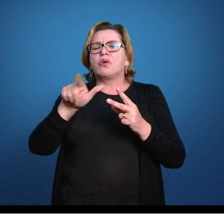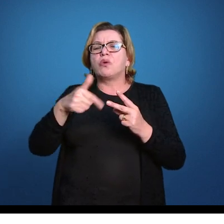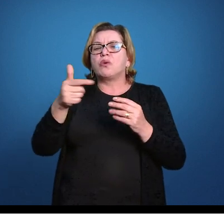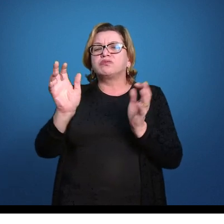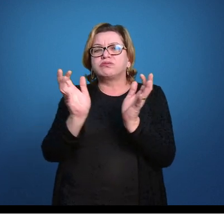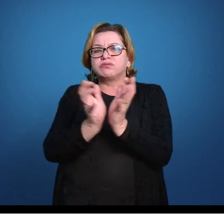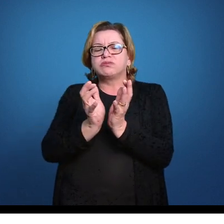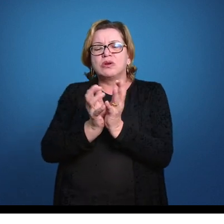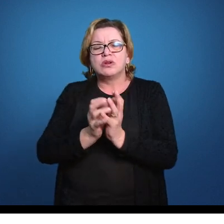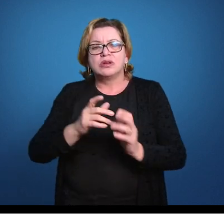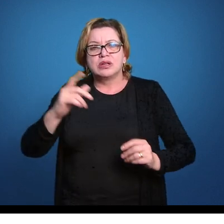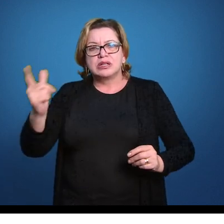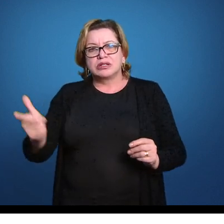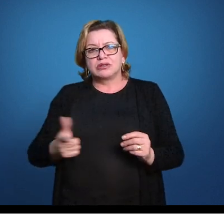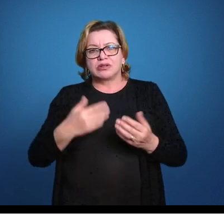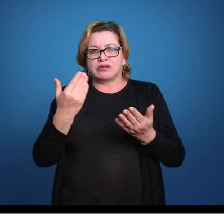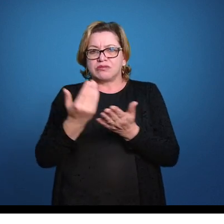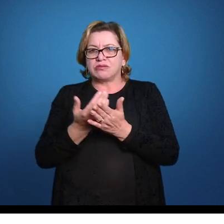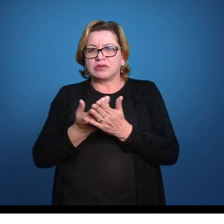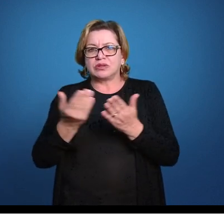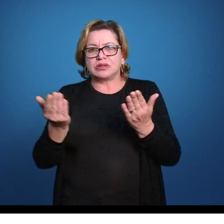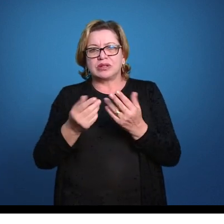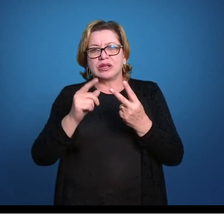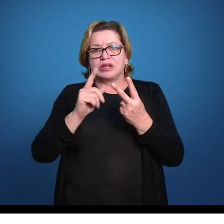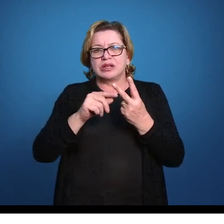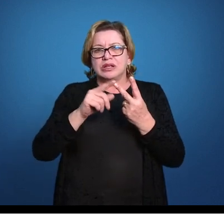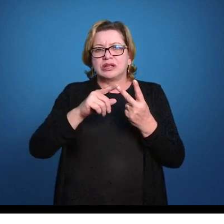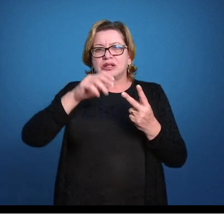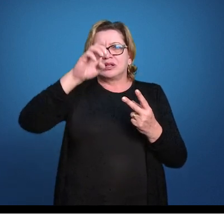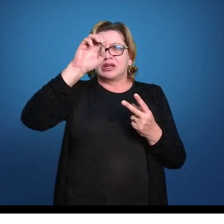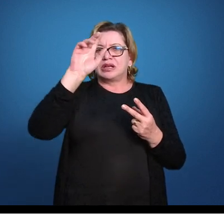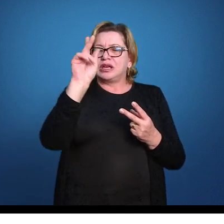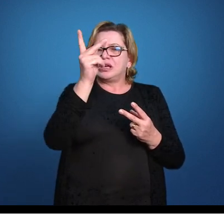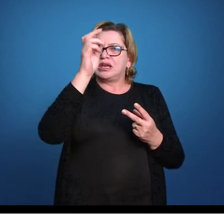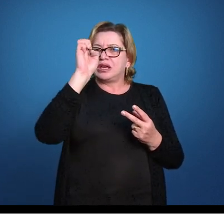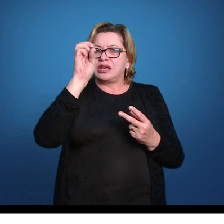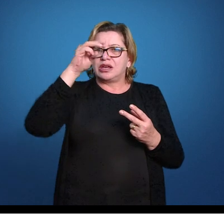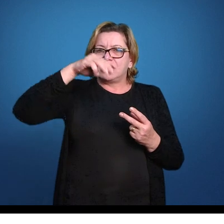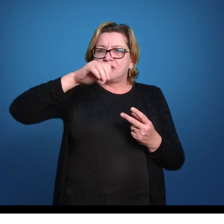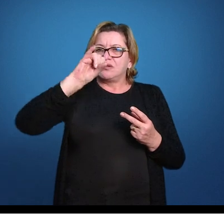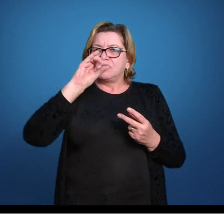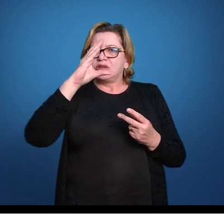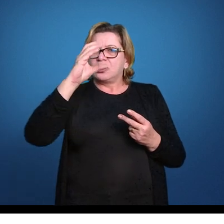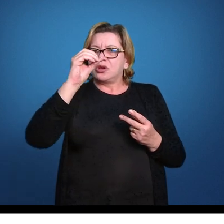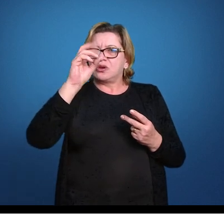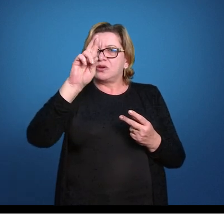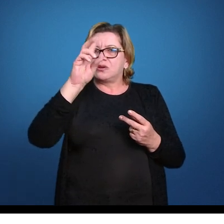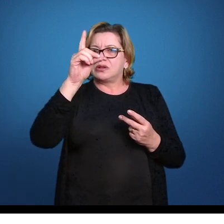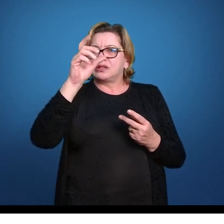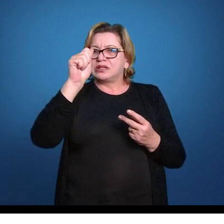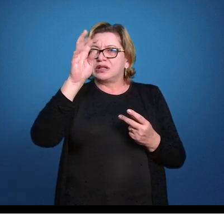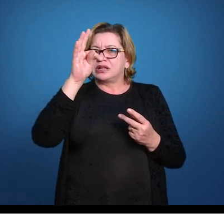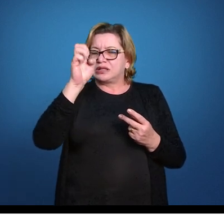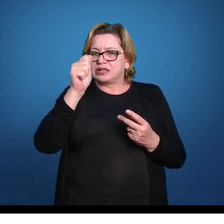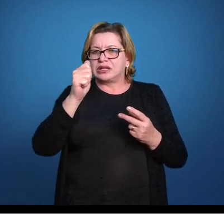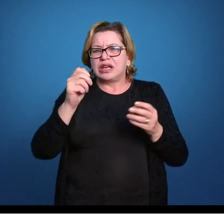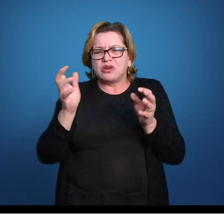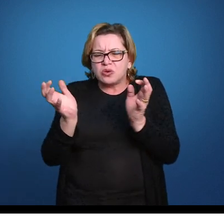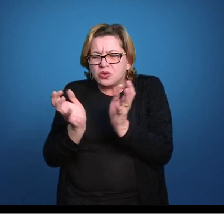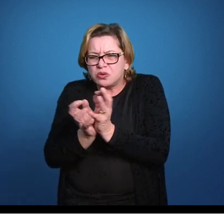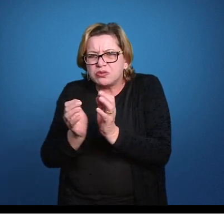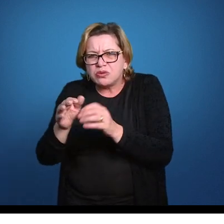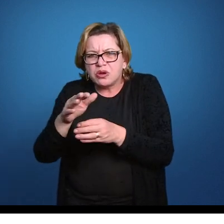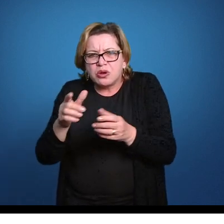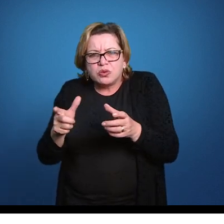que a gente vai estar estudando é o filo hemicordato, até um filo menor, com poucas espécies, e que já foi bastante